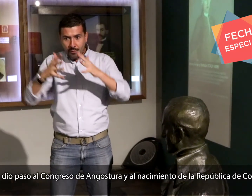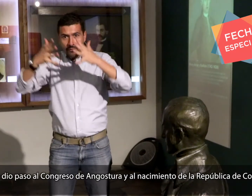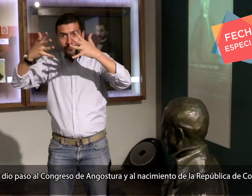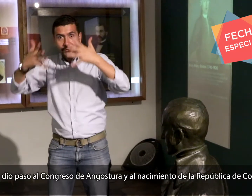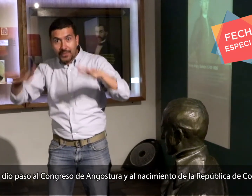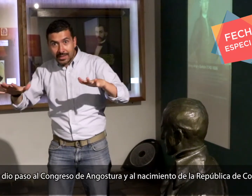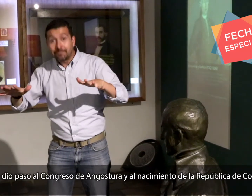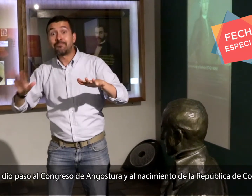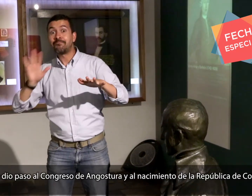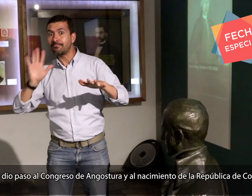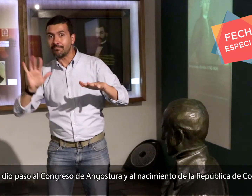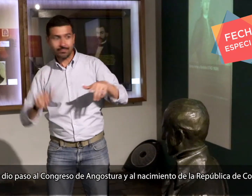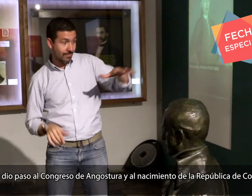la República de Colombia.